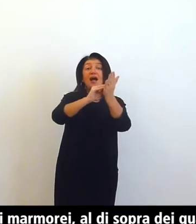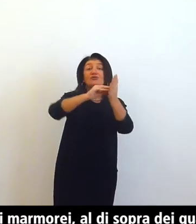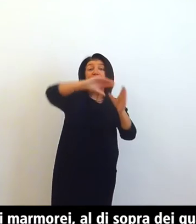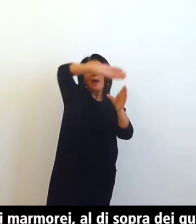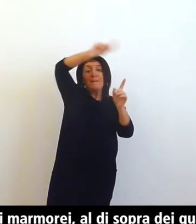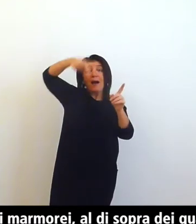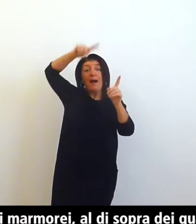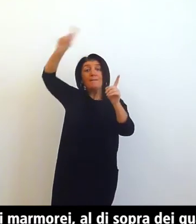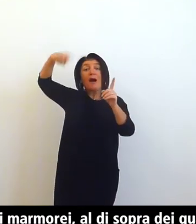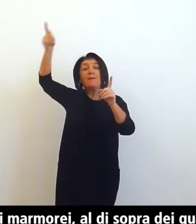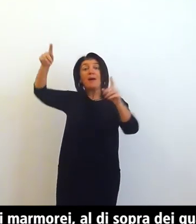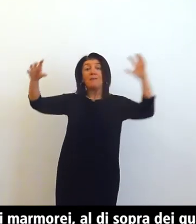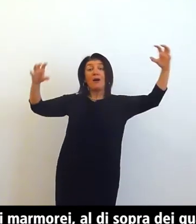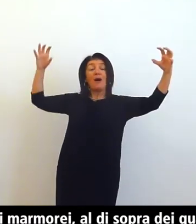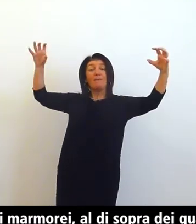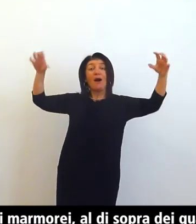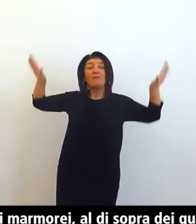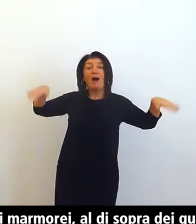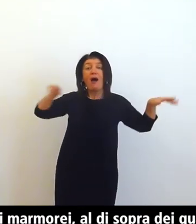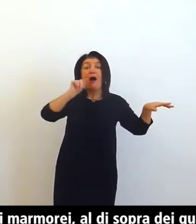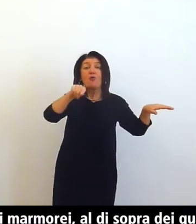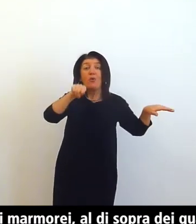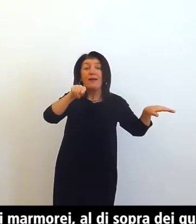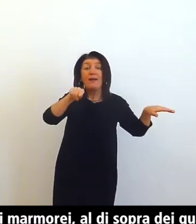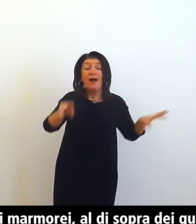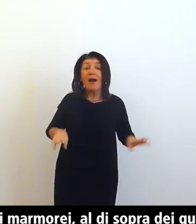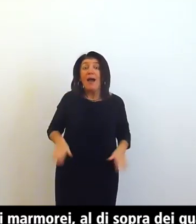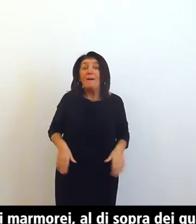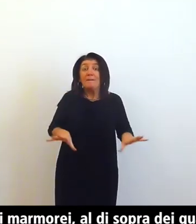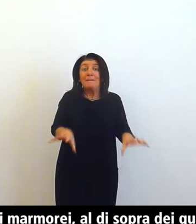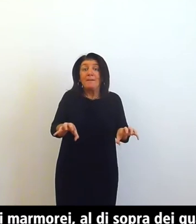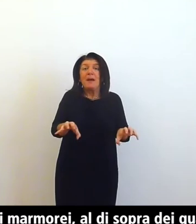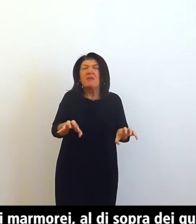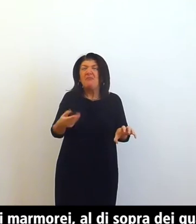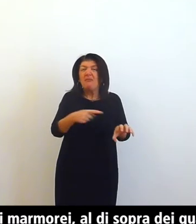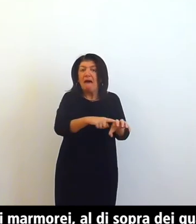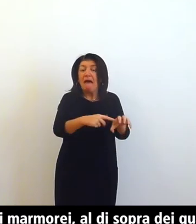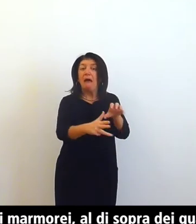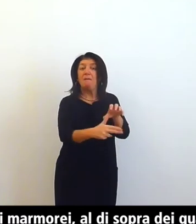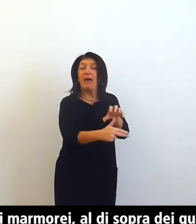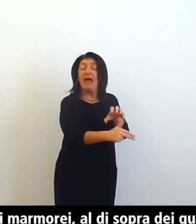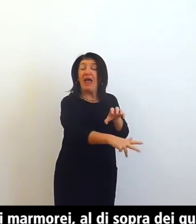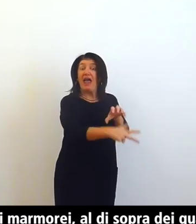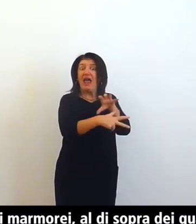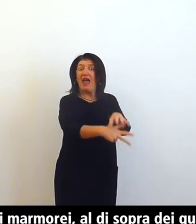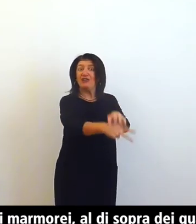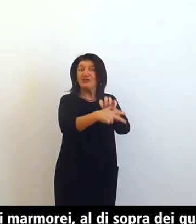e pesce tra gli artigli gli archivolti sono decorati con cornici ad